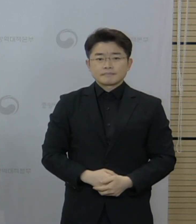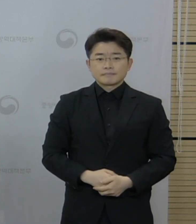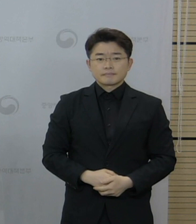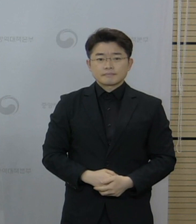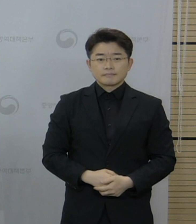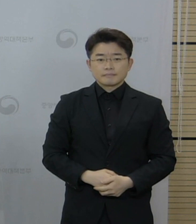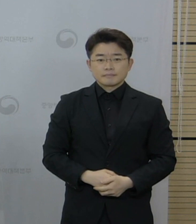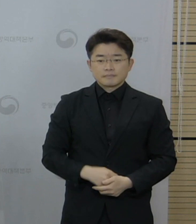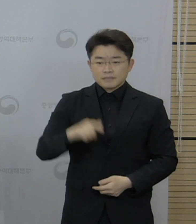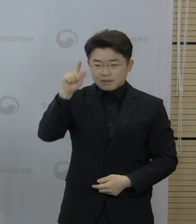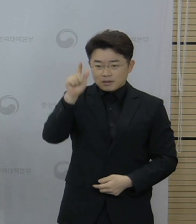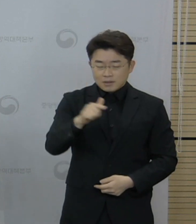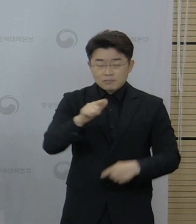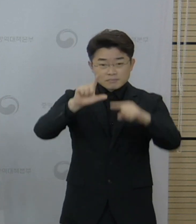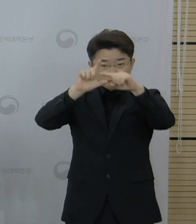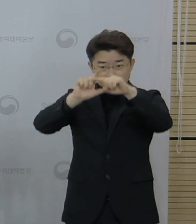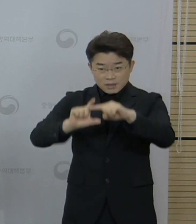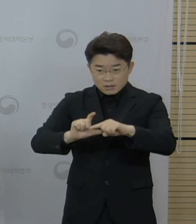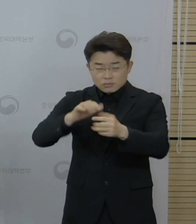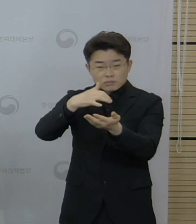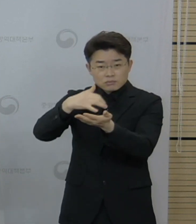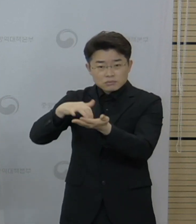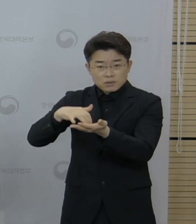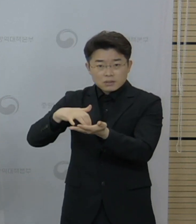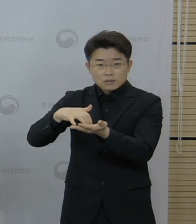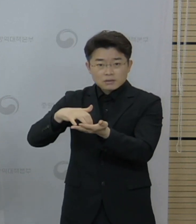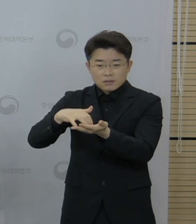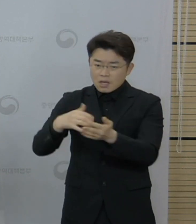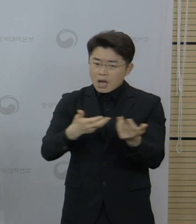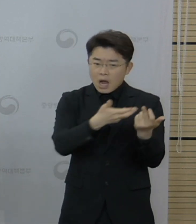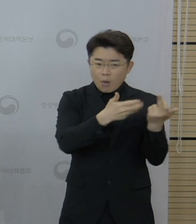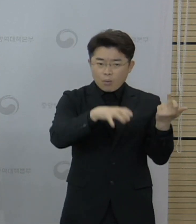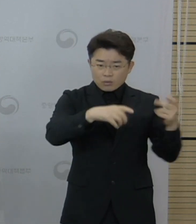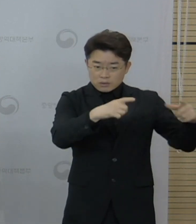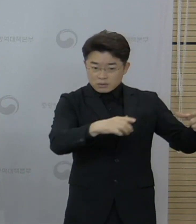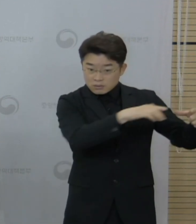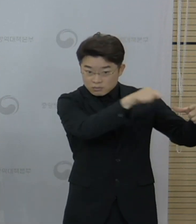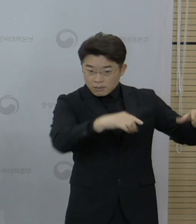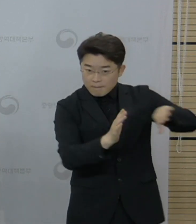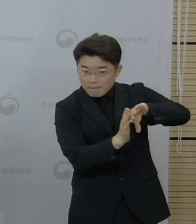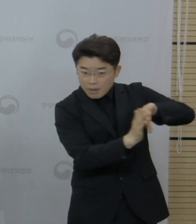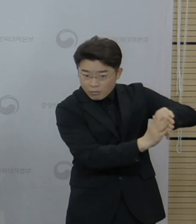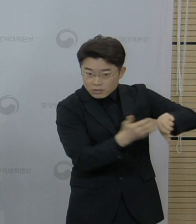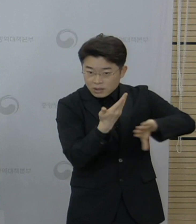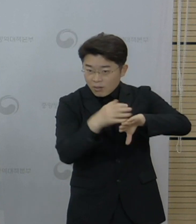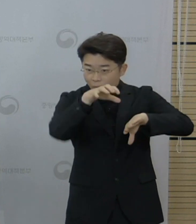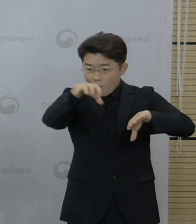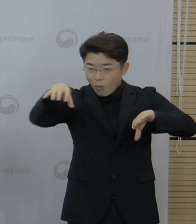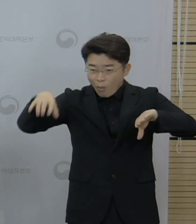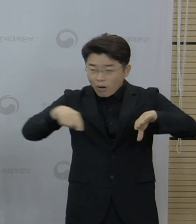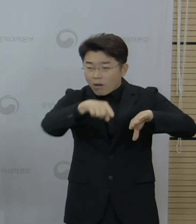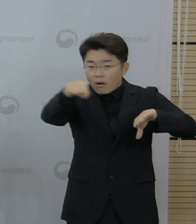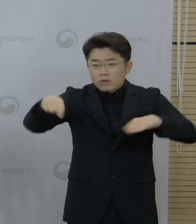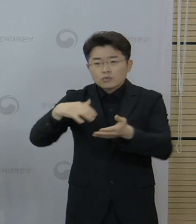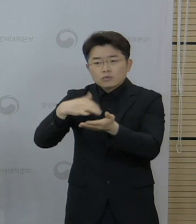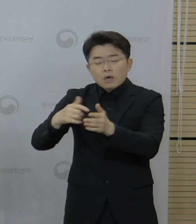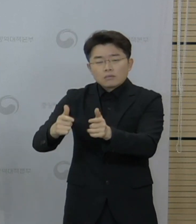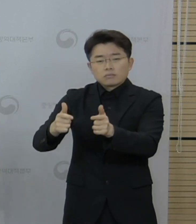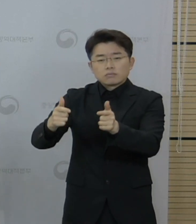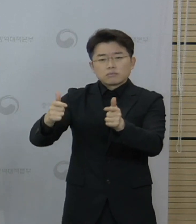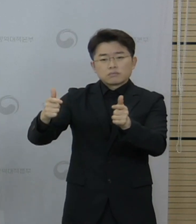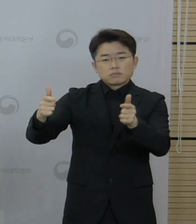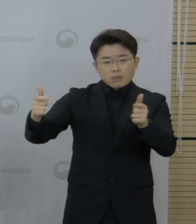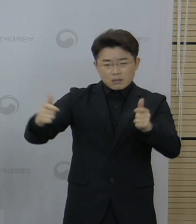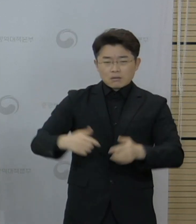일평균 확진자 수가 강원권을 제외한 모든 권역에서 증가 추세를 보였으며,